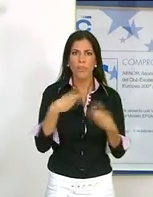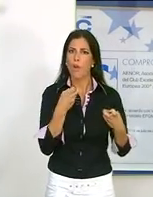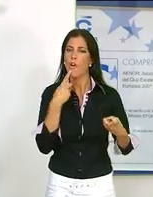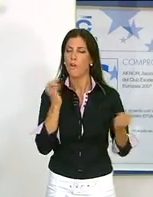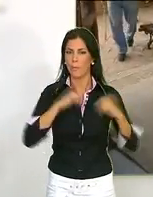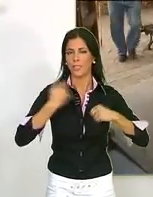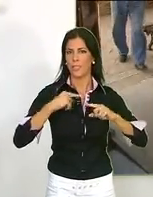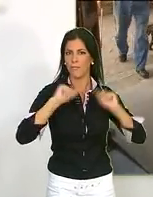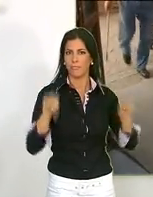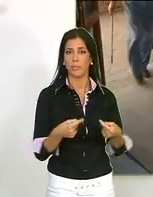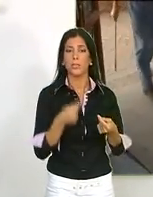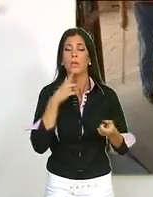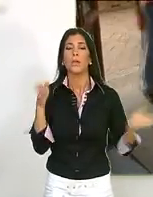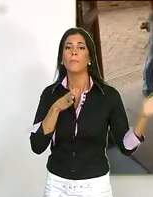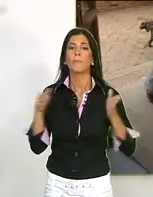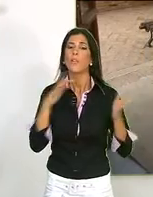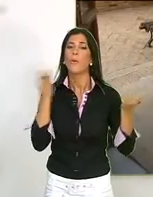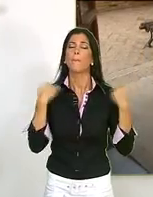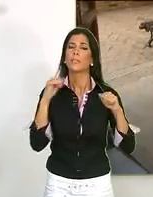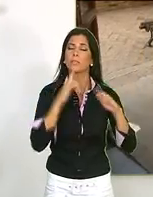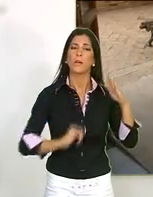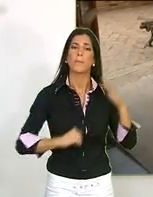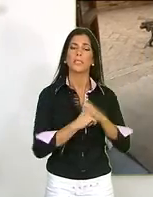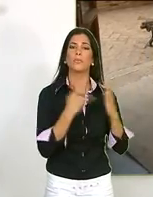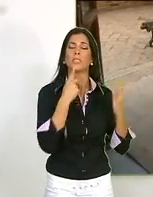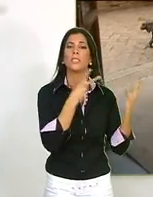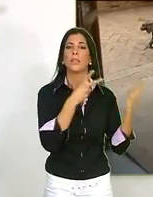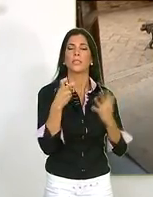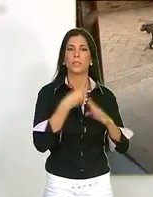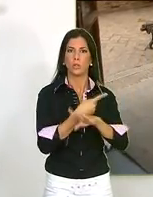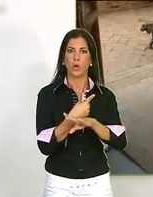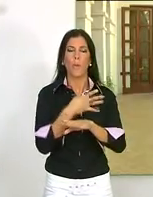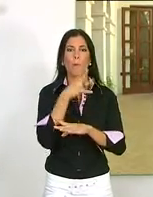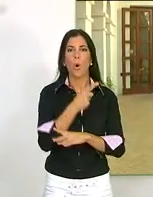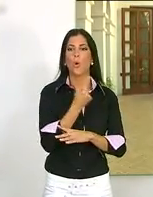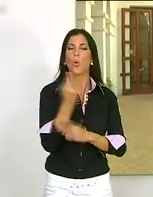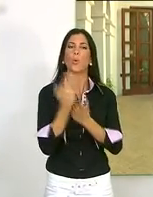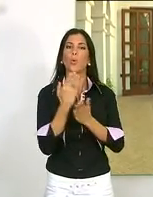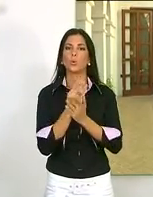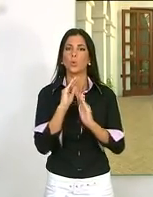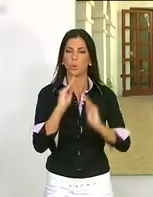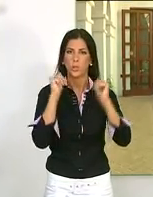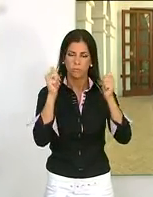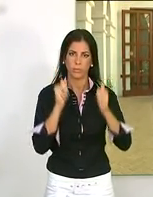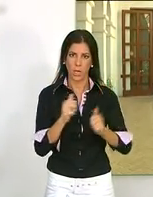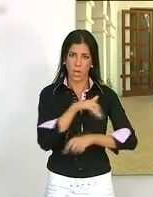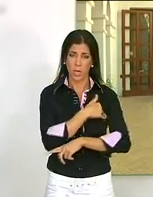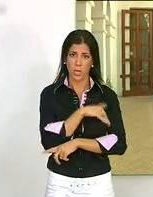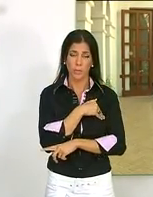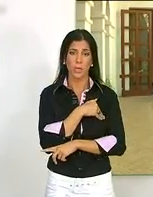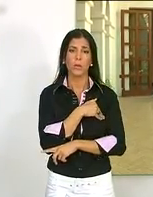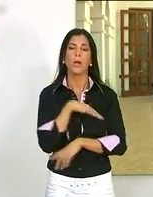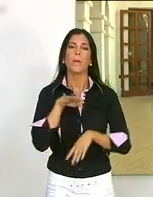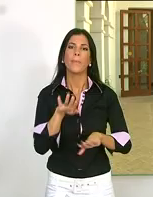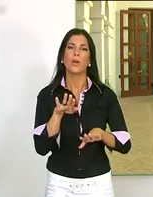de un año renovable automáticamente por un periodo similar. El periodo de prácticas tendrá una duración máxima de 700 horas por